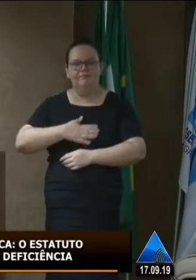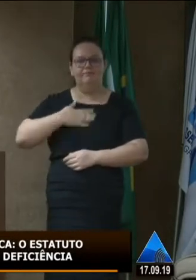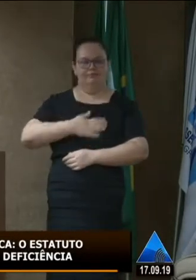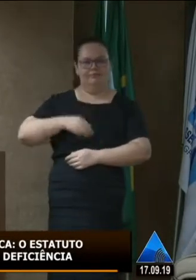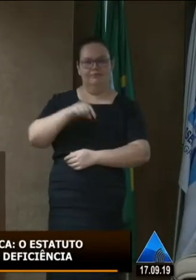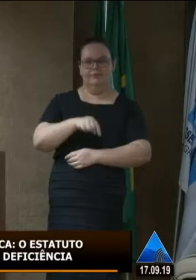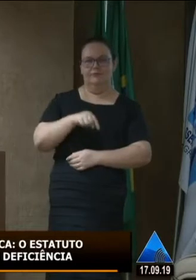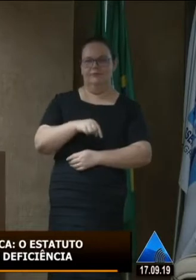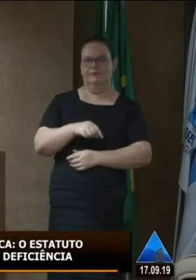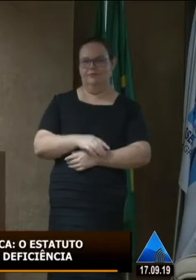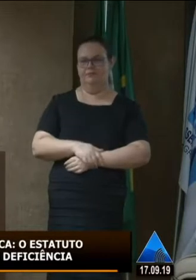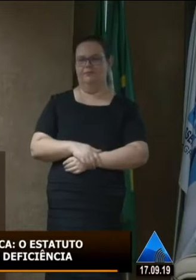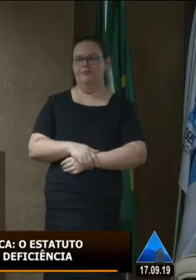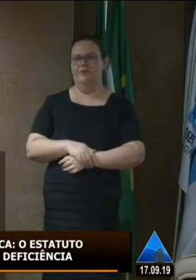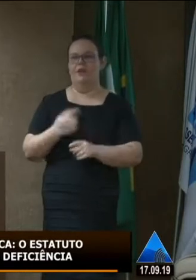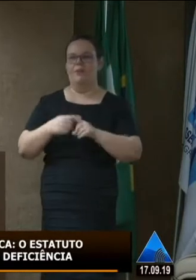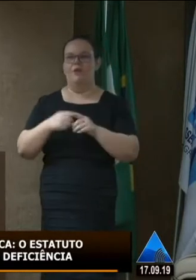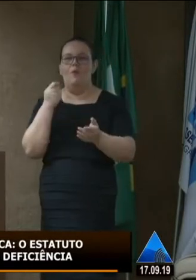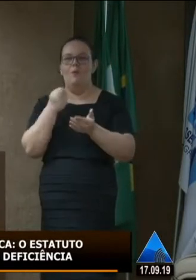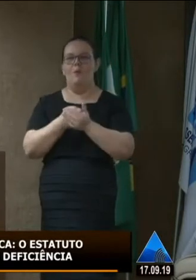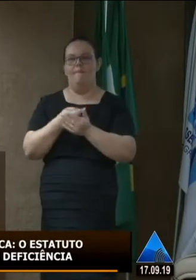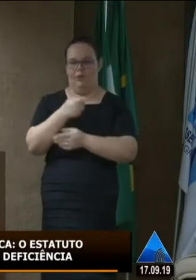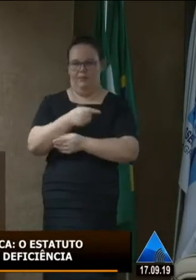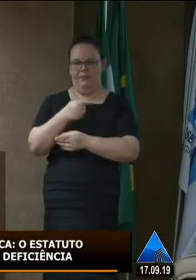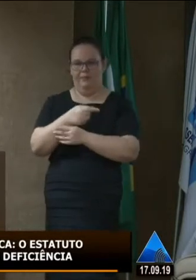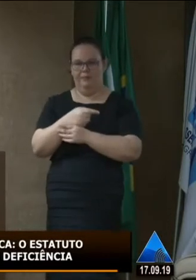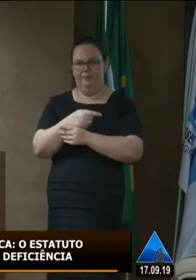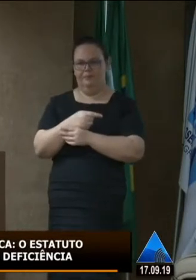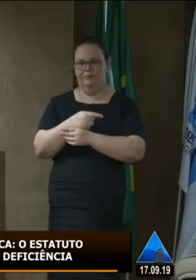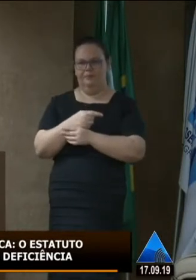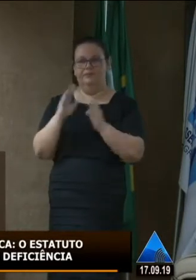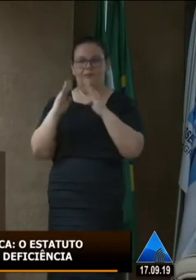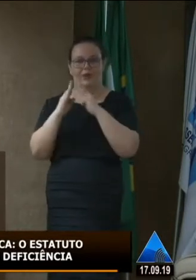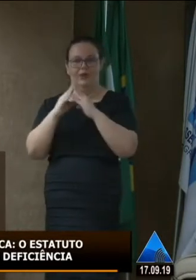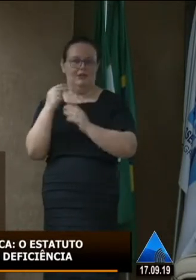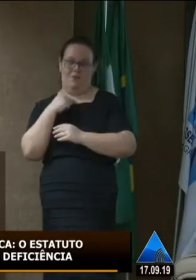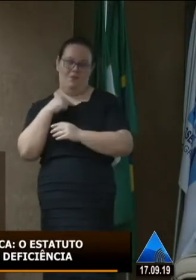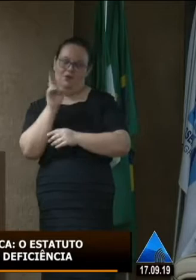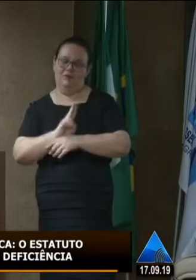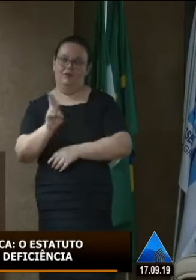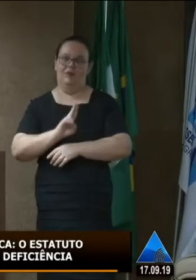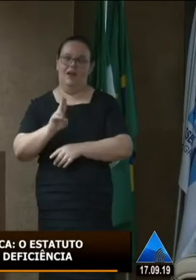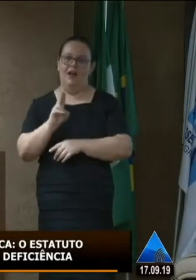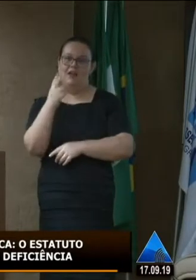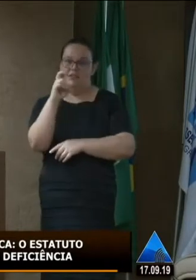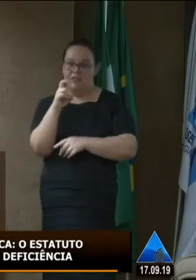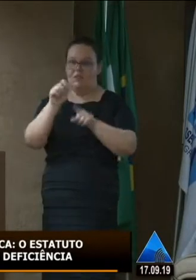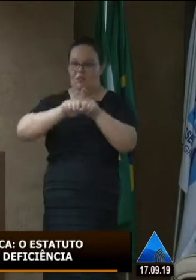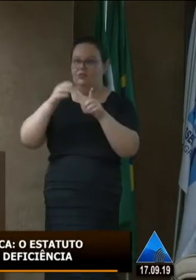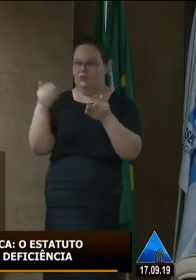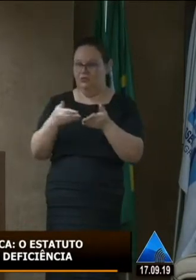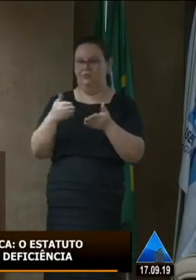Ministério Público de Mossoró porque eu comprei um imóvel em Mossoró e não posso usar faz 5 anos sabe o eu não posso usar?